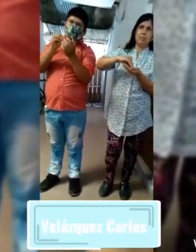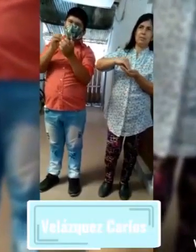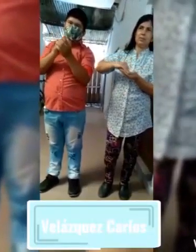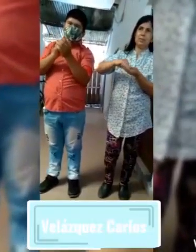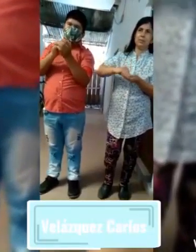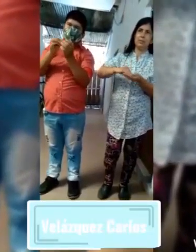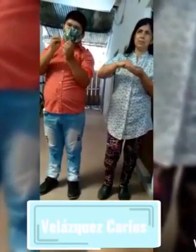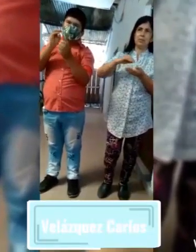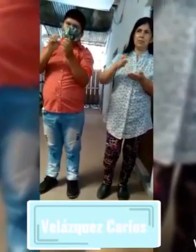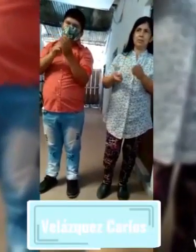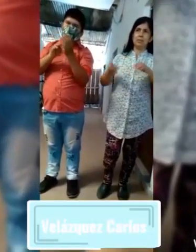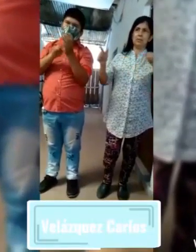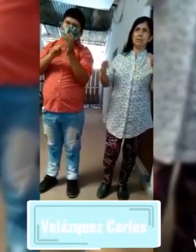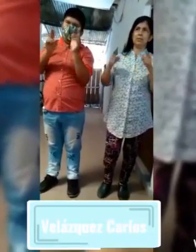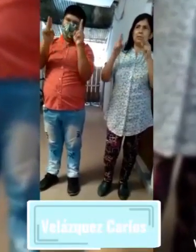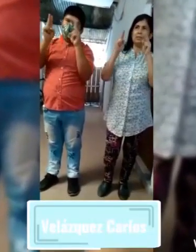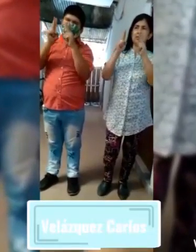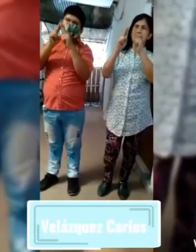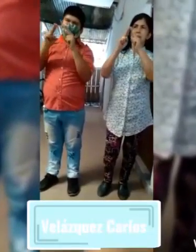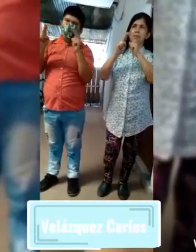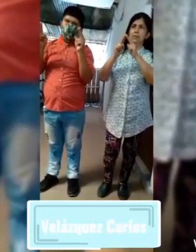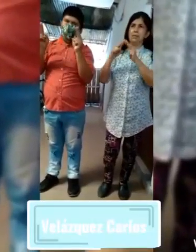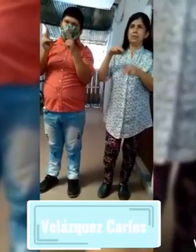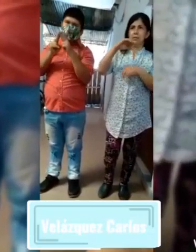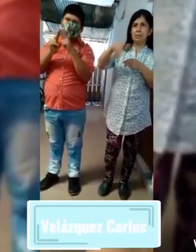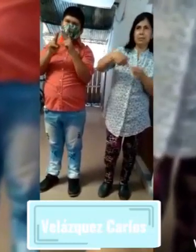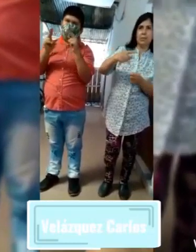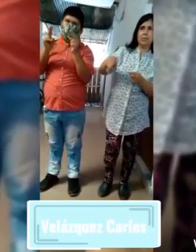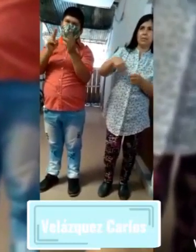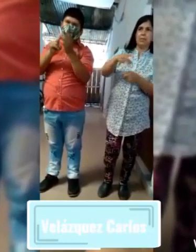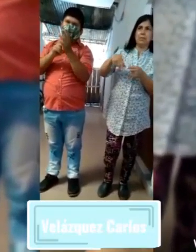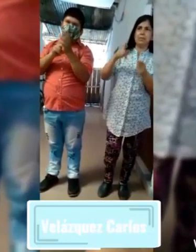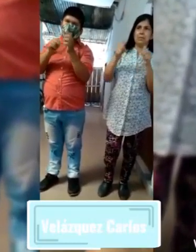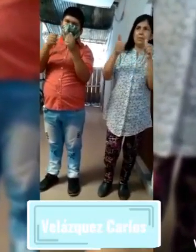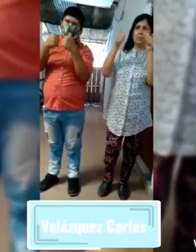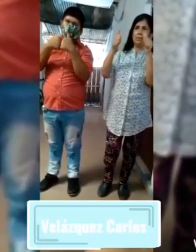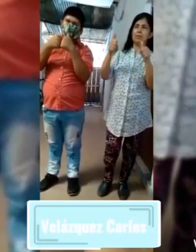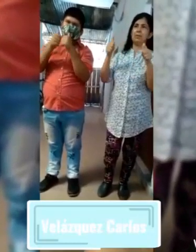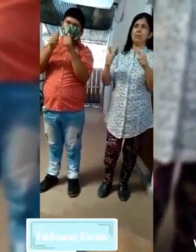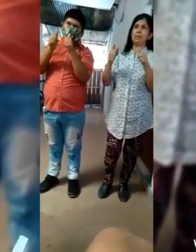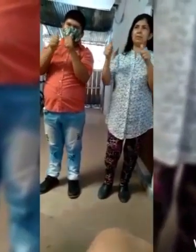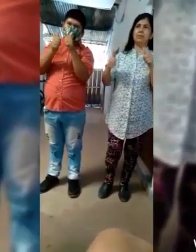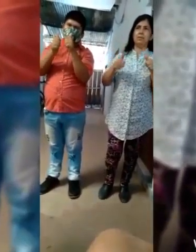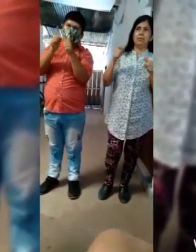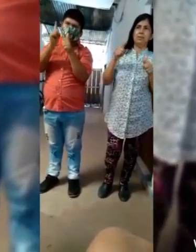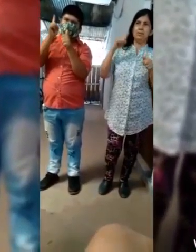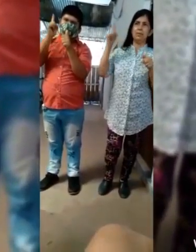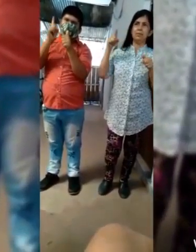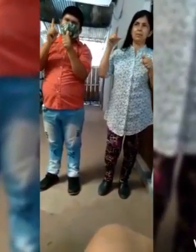Volveremos a juntarnos, volveremos a brindar Un café que...